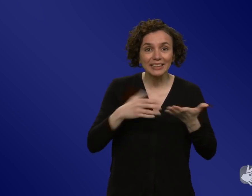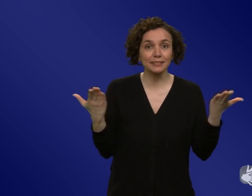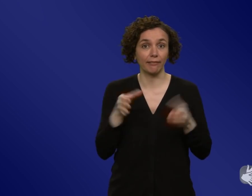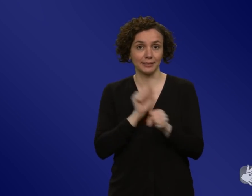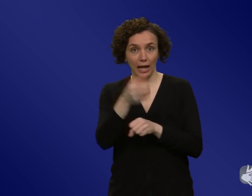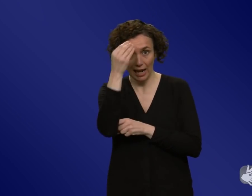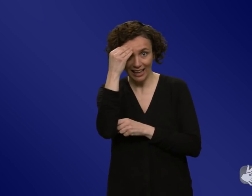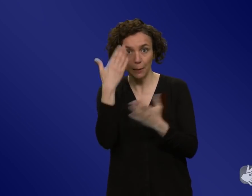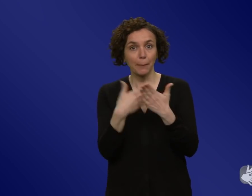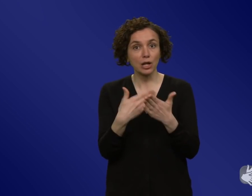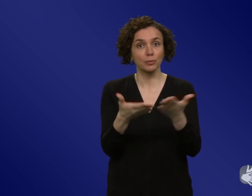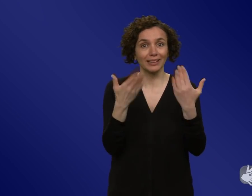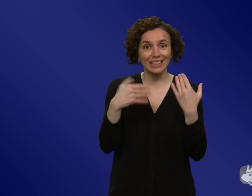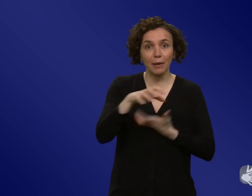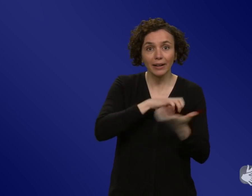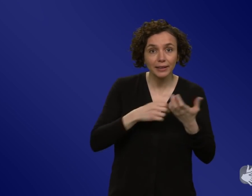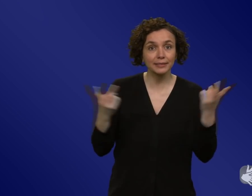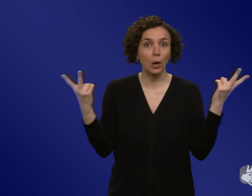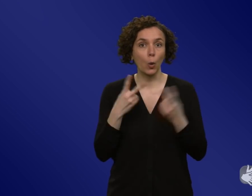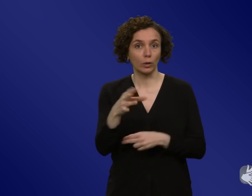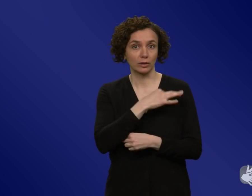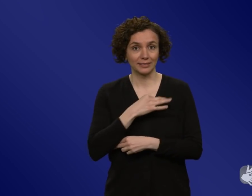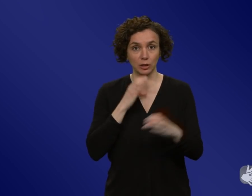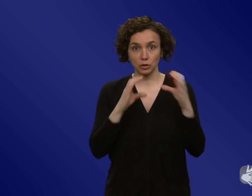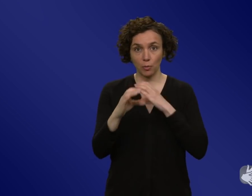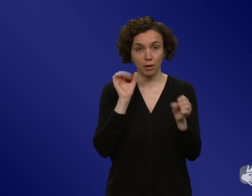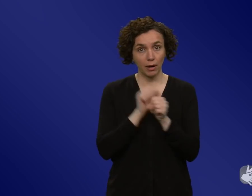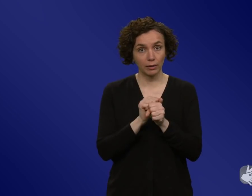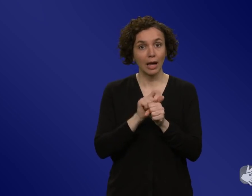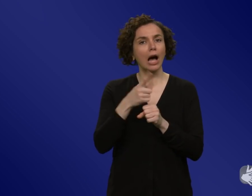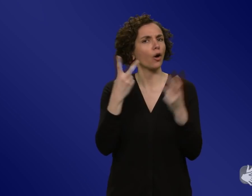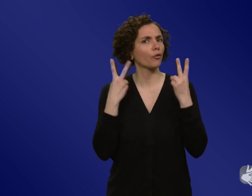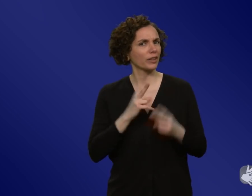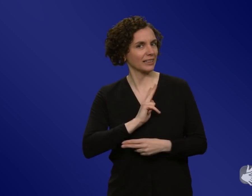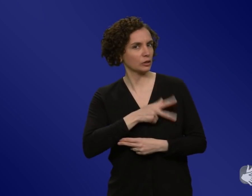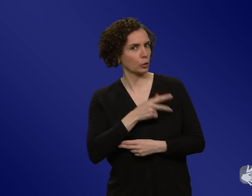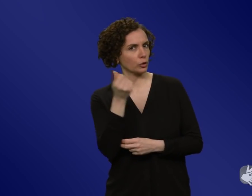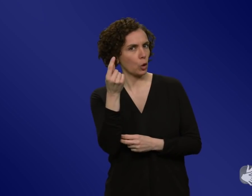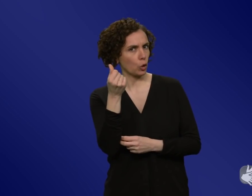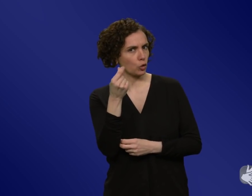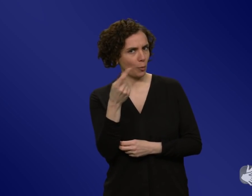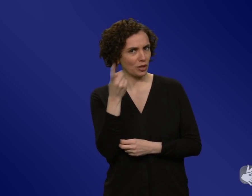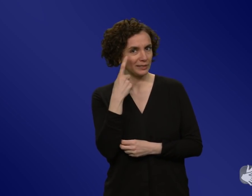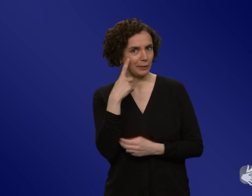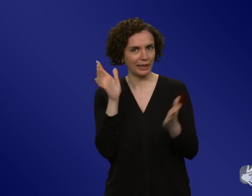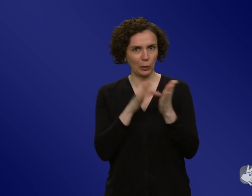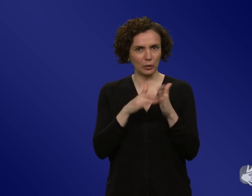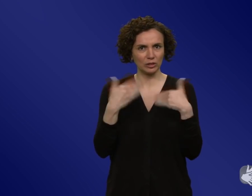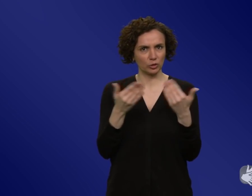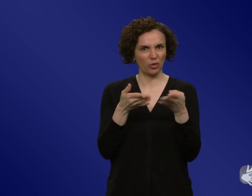Gesundheitskommunikation. Dann gibt es da ja auch noch diesen sozioökonomischen Aspekt, also so eine Schieflage, das weiß die Medizinsoziologie